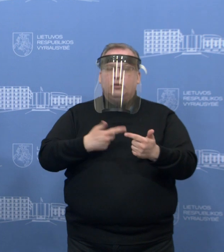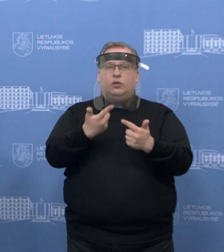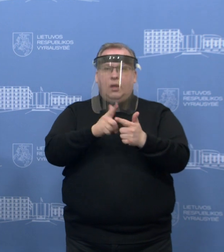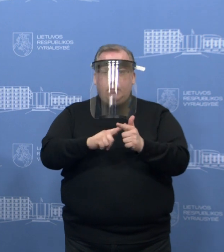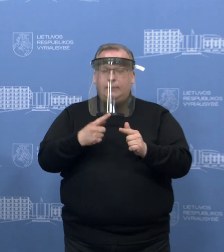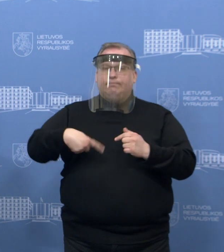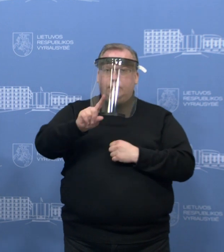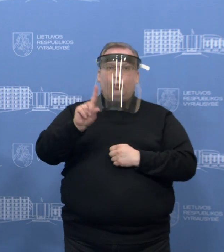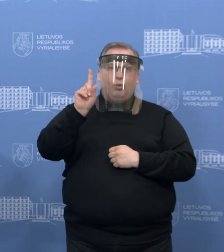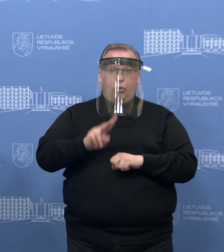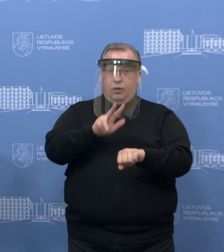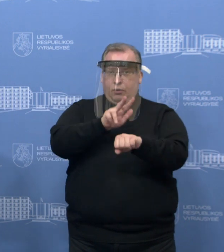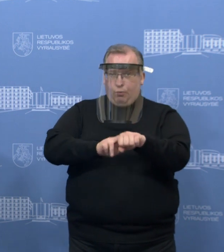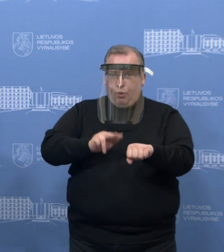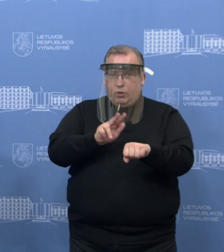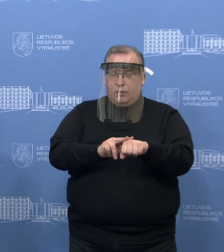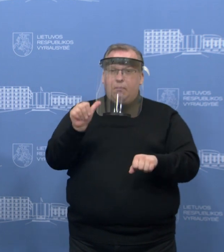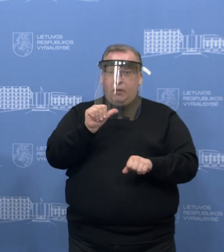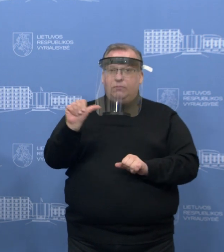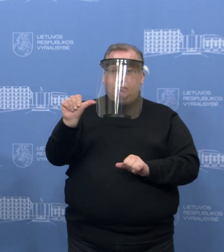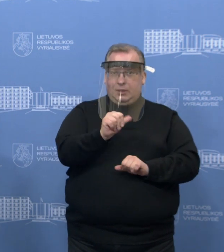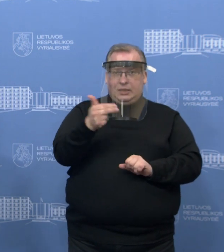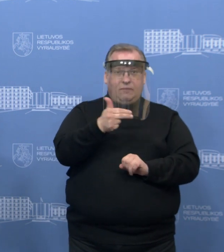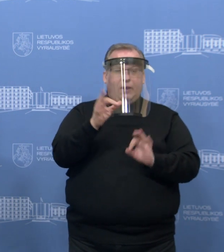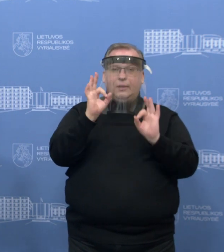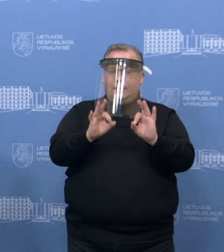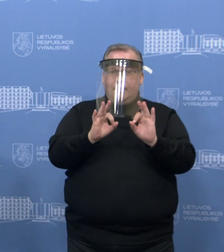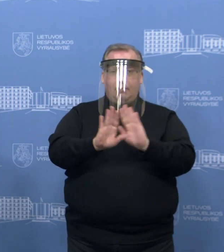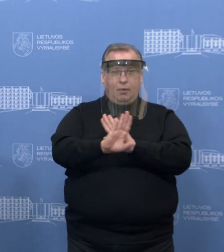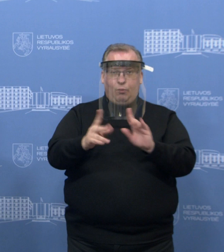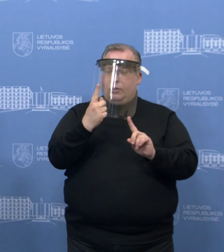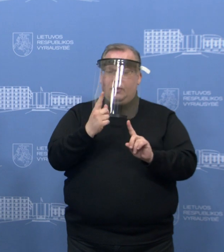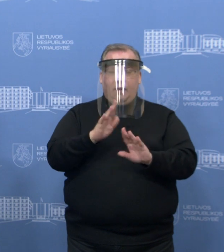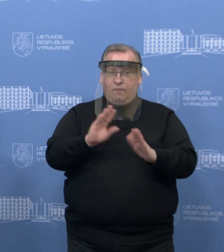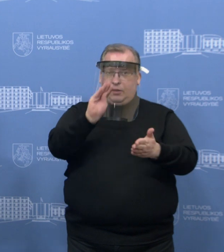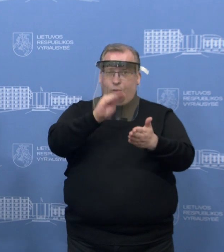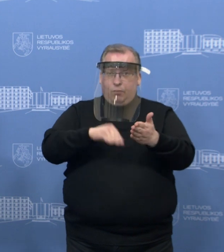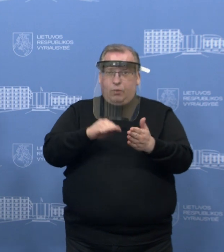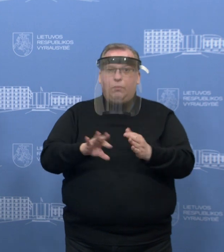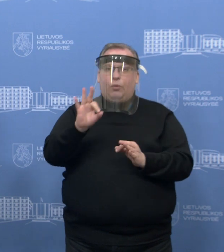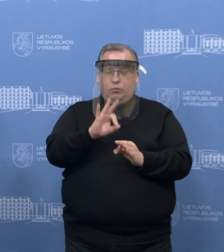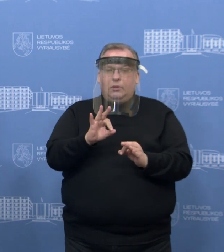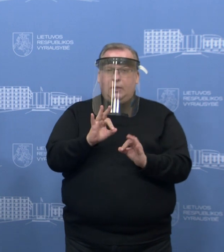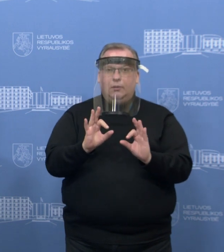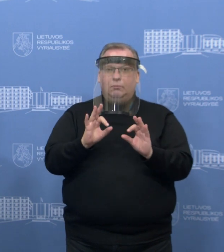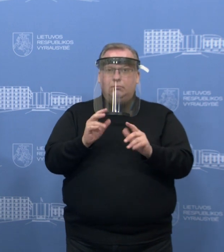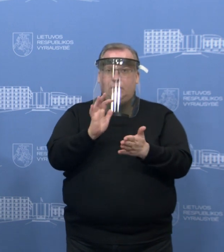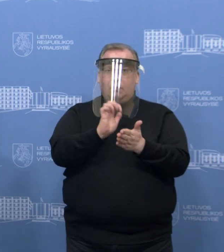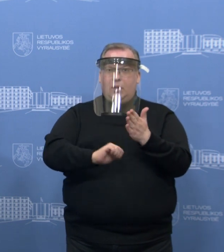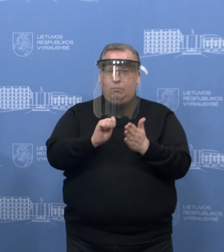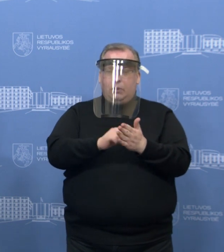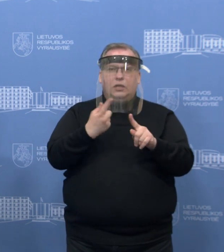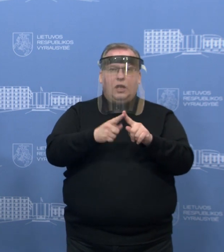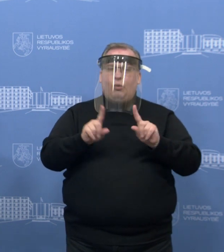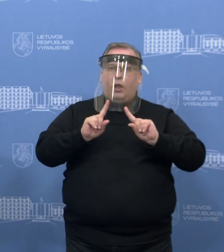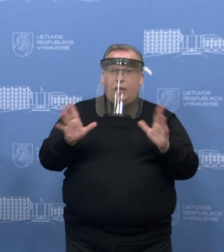labai norėčiau, kad iš tikrųjų policija per savaitgalį, na, nesurašytų ne vieno protokolą, bet tai padarytų dėl objektyvių priežasčių. Ne